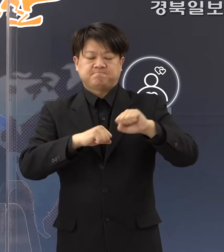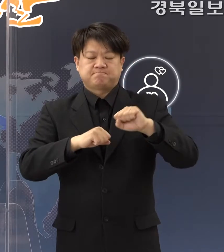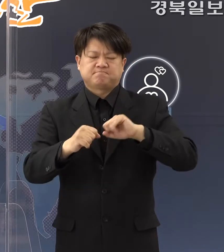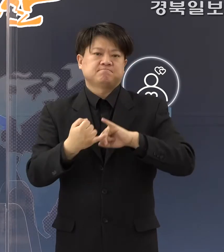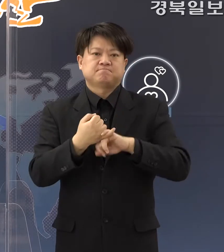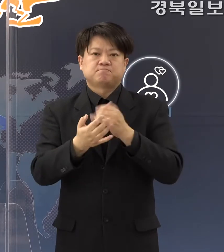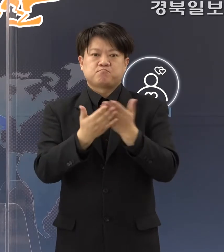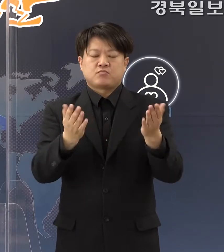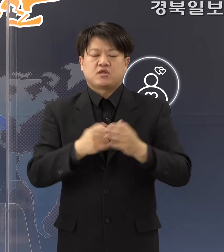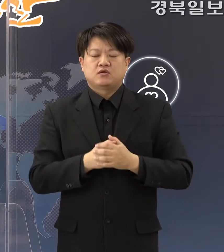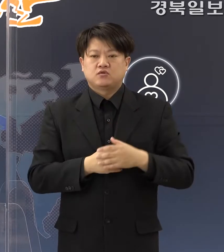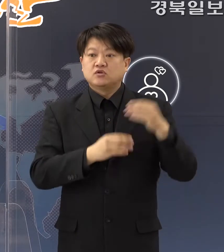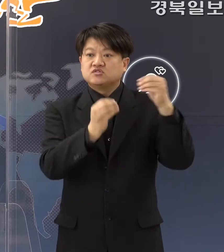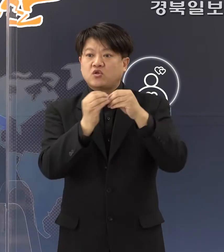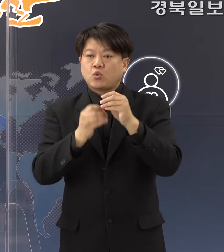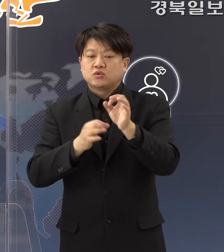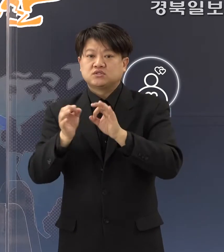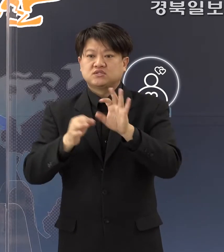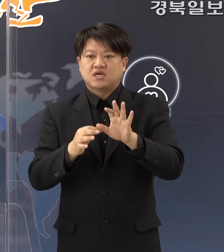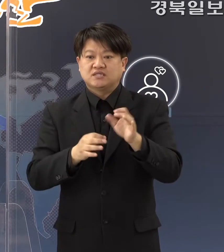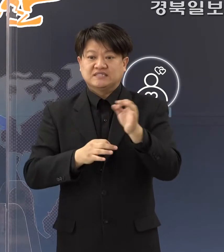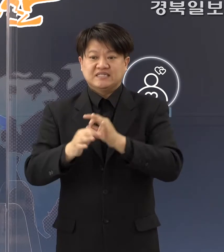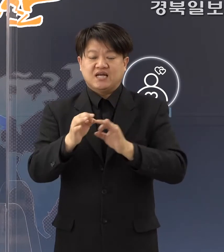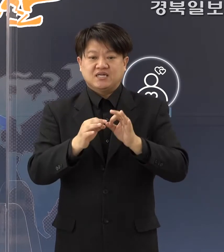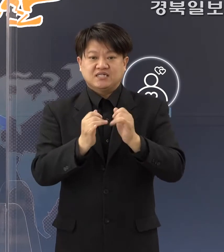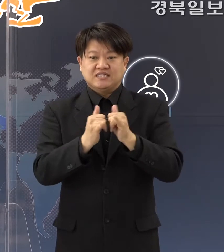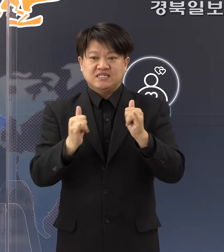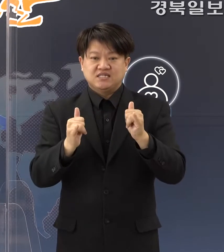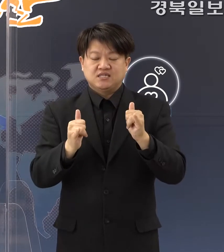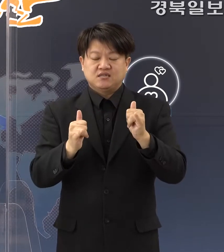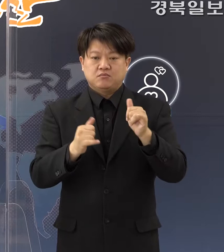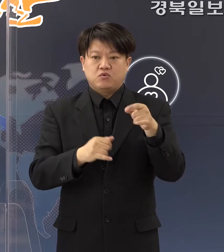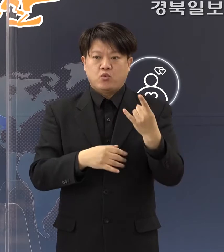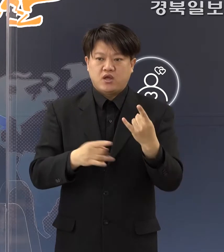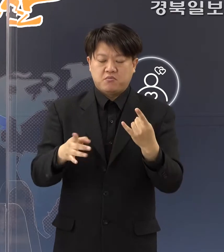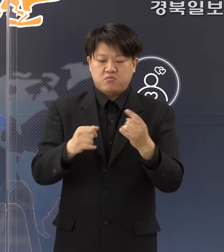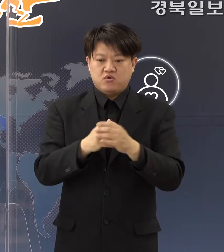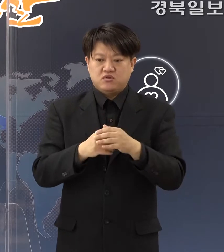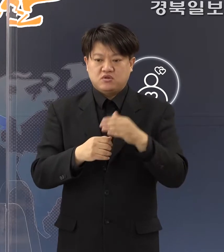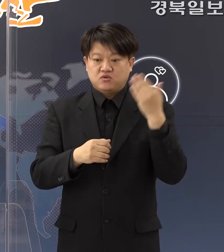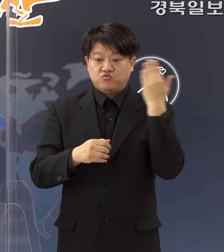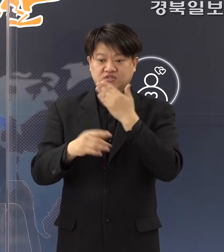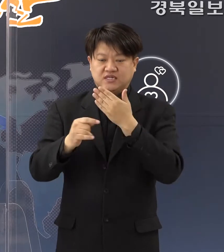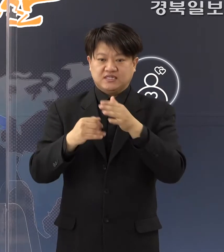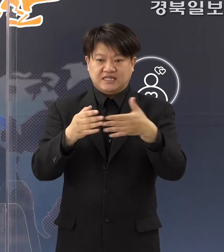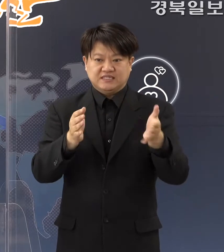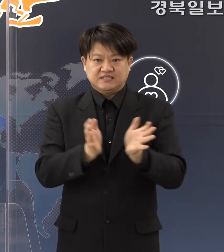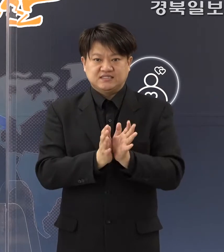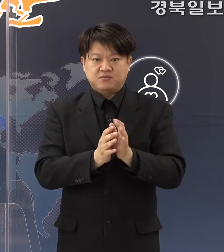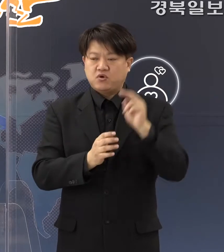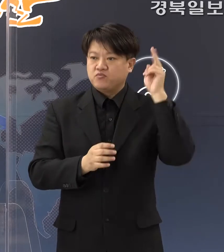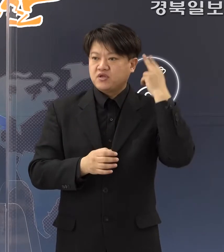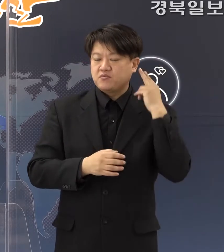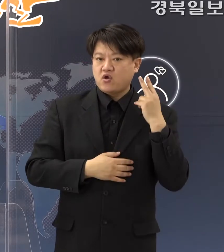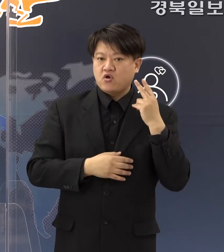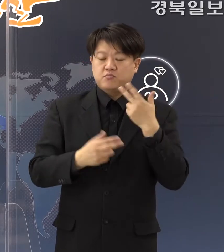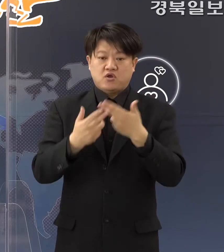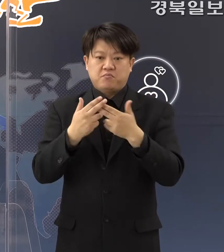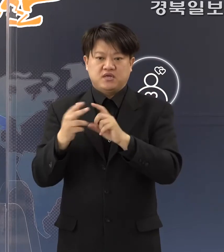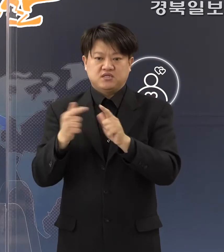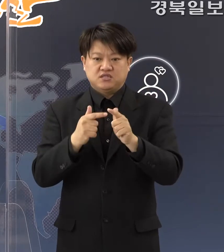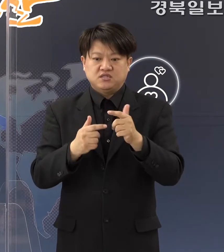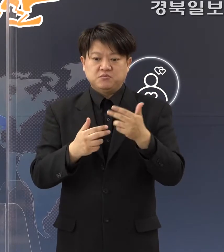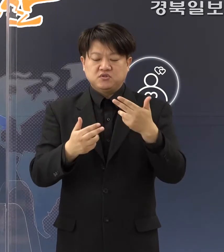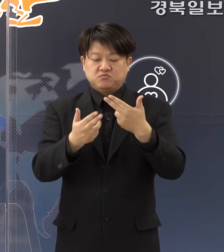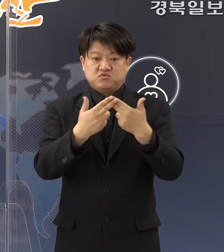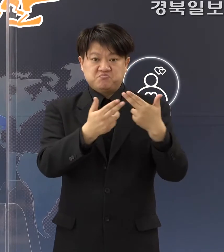그래서 전통시장의 상인회라든지 각종 위생단체, 이미용협회 해서 업종별로 연합회 소속